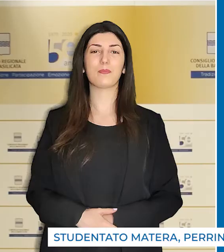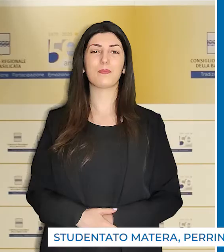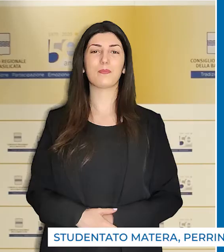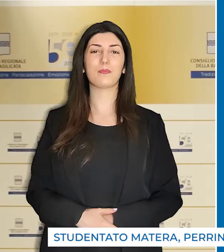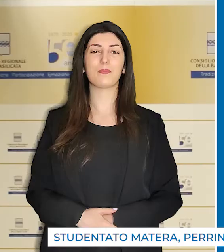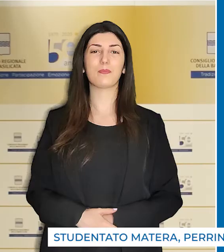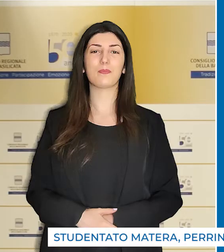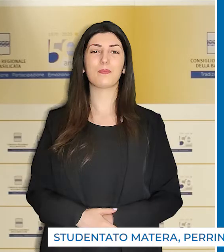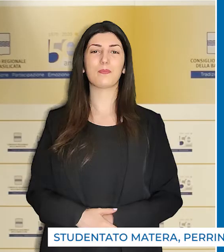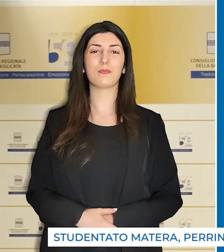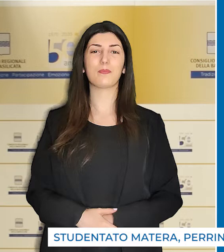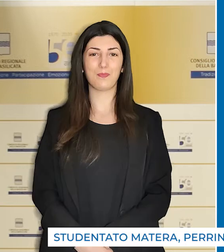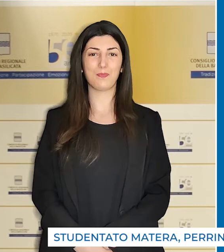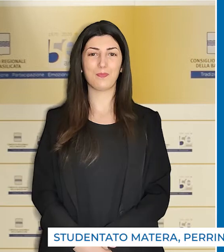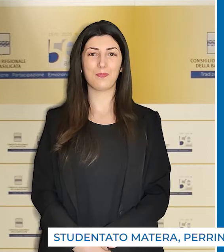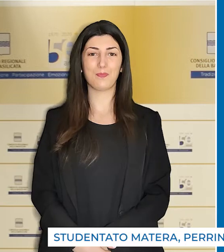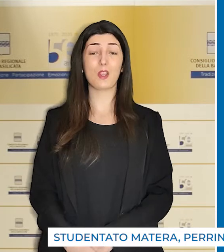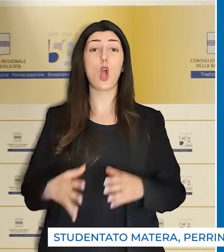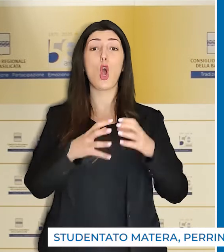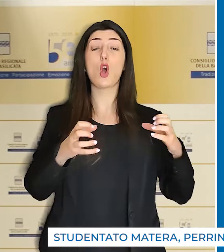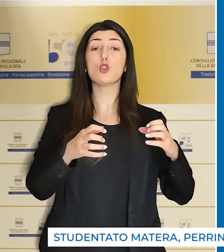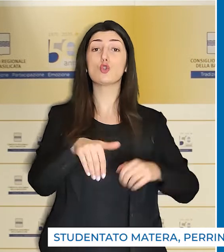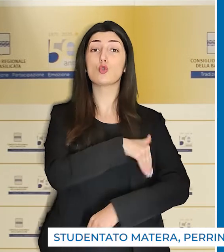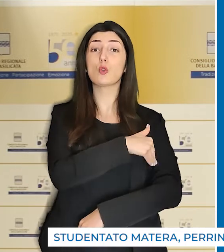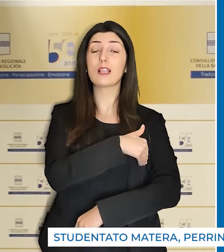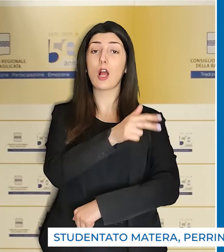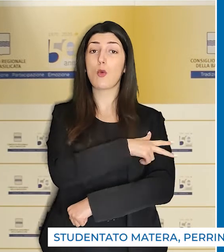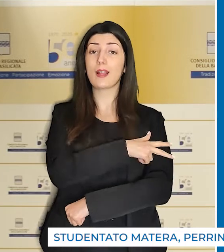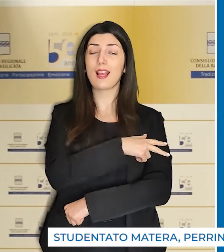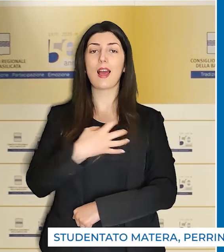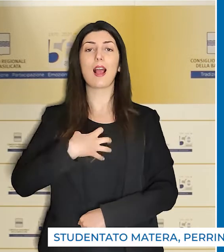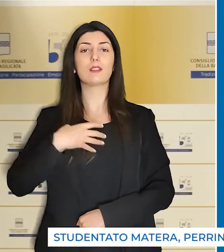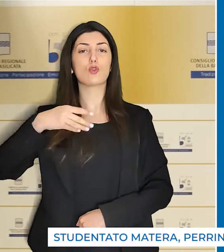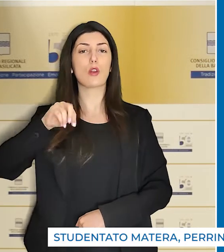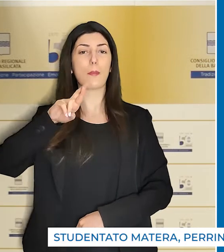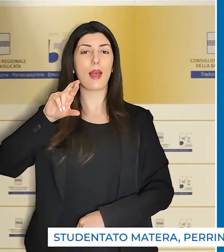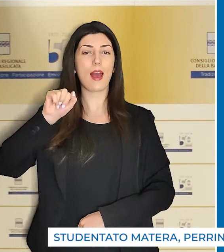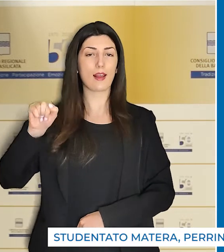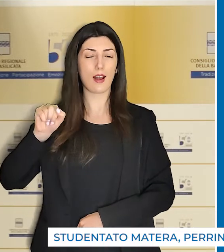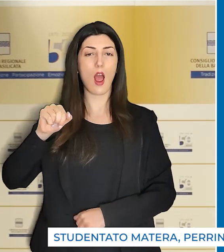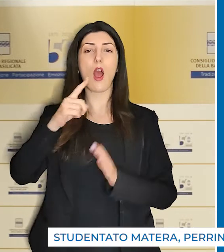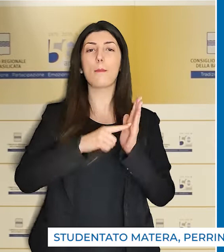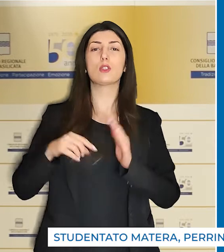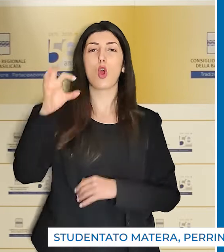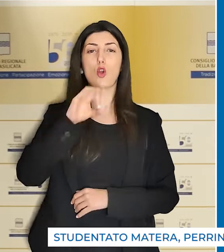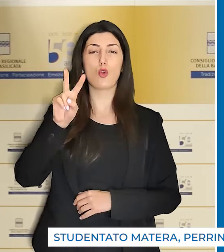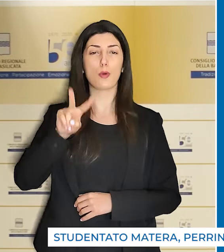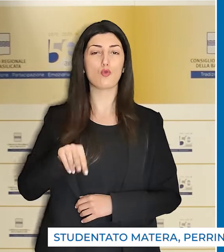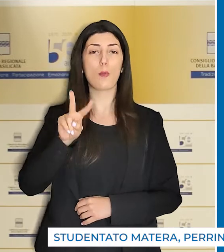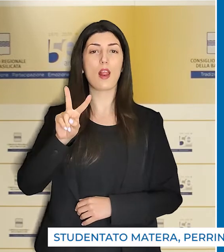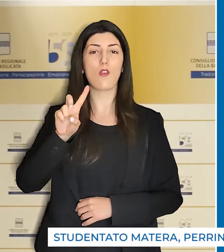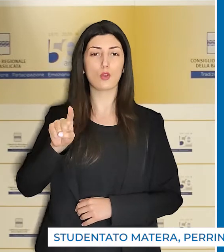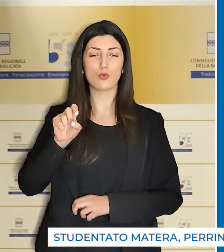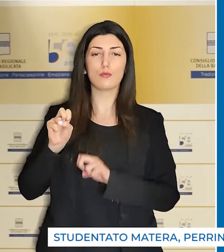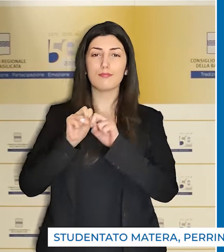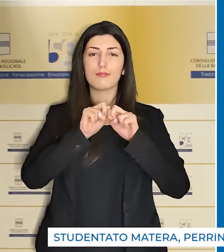Sullo studentato di Matera, l'assessore Merra, ad ottobre 2021, annunciava